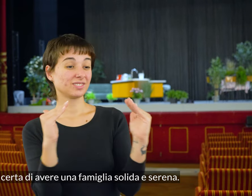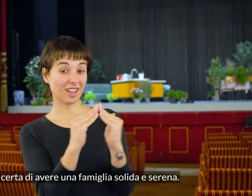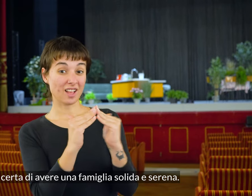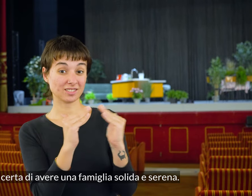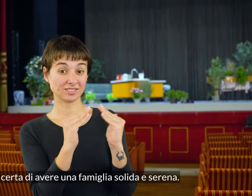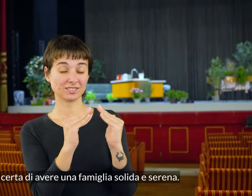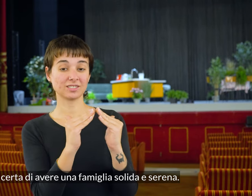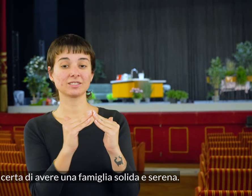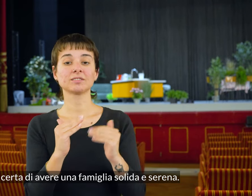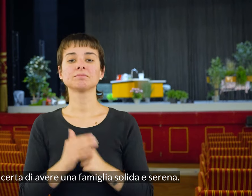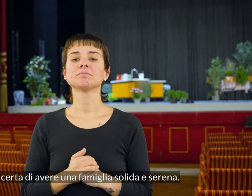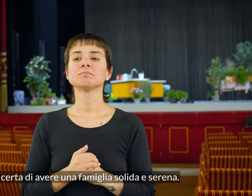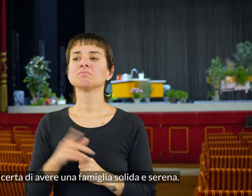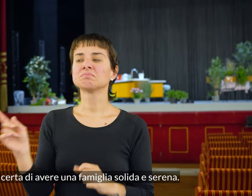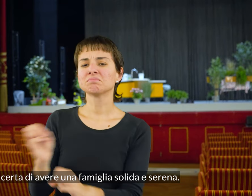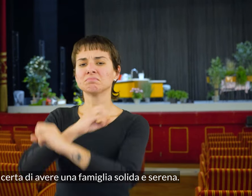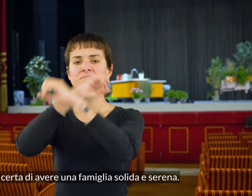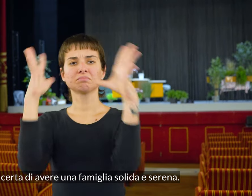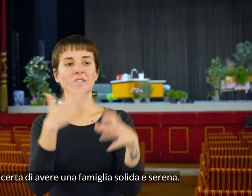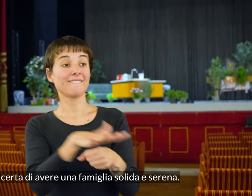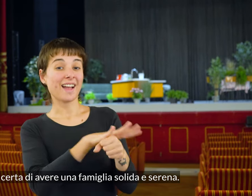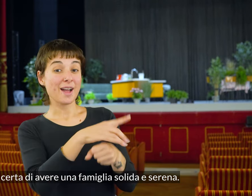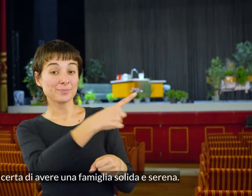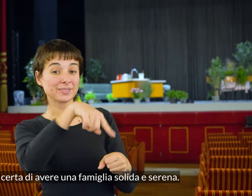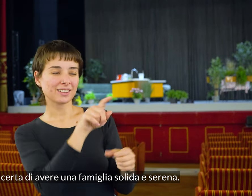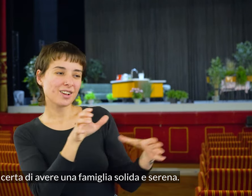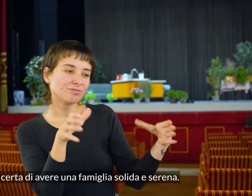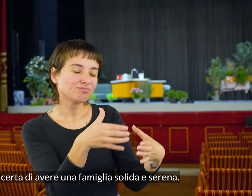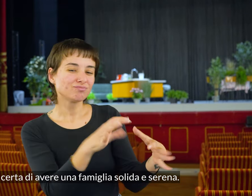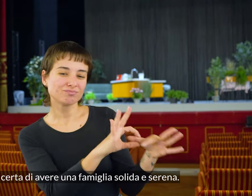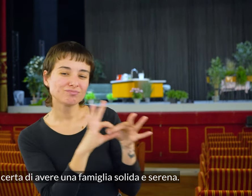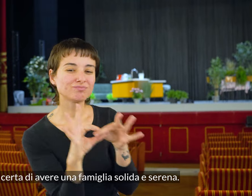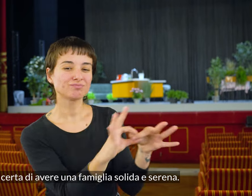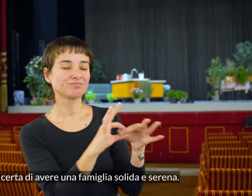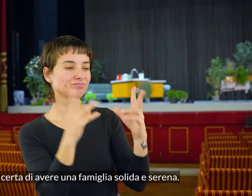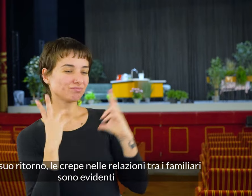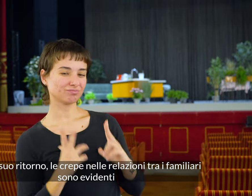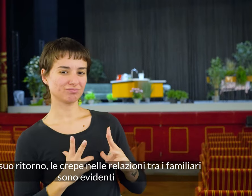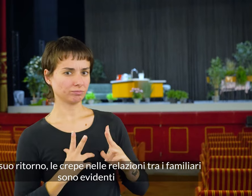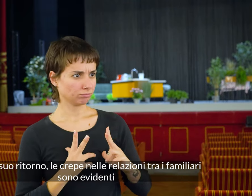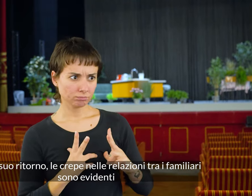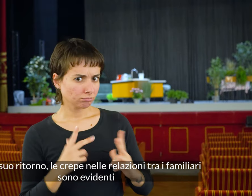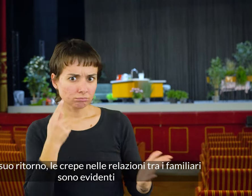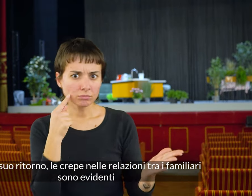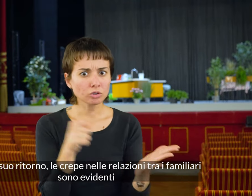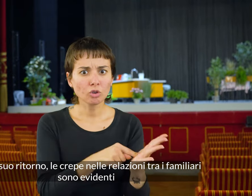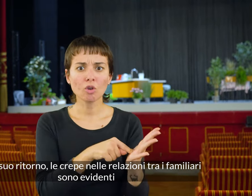È certa di avere una famiglia solida e serena. Ma, a suo